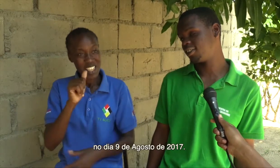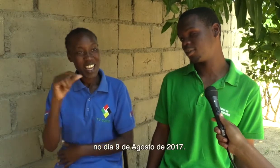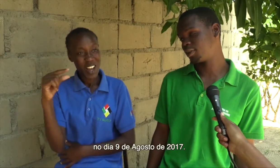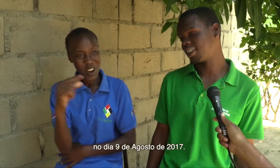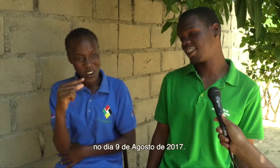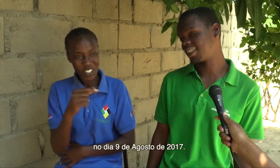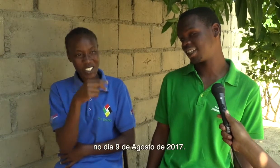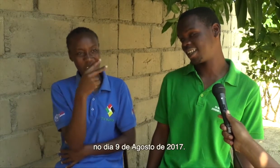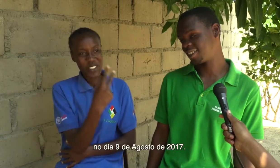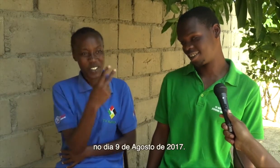2017.